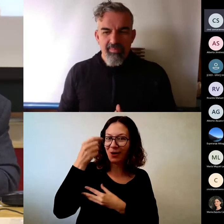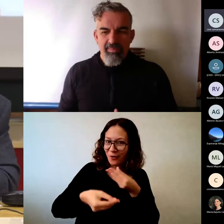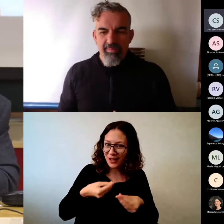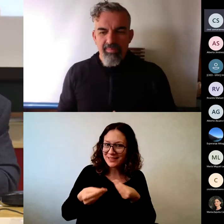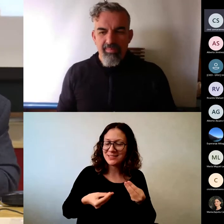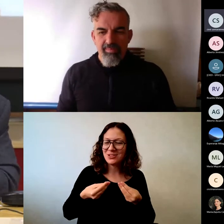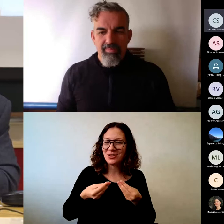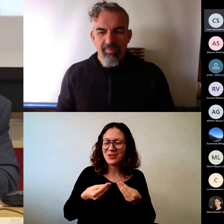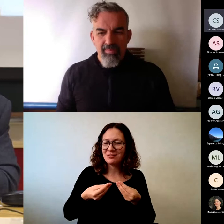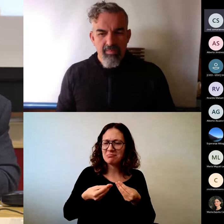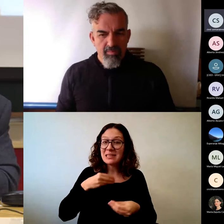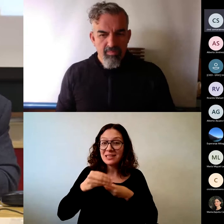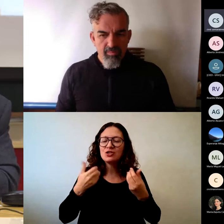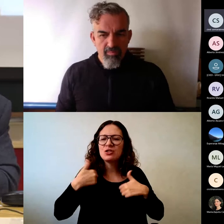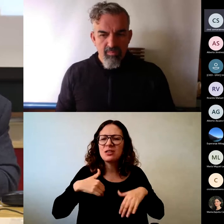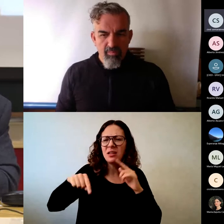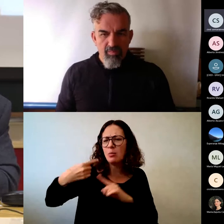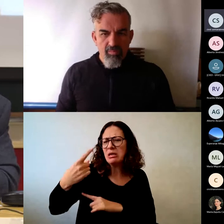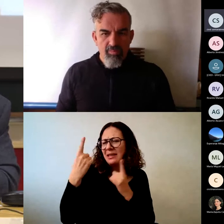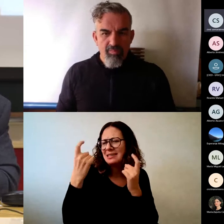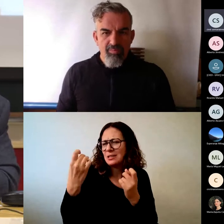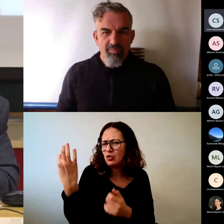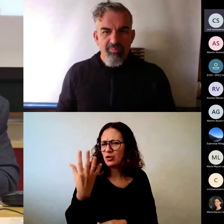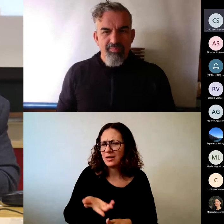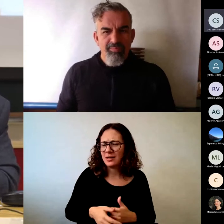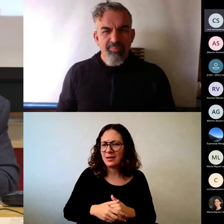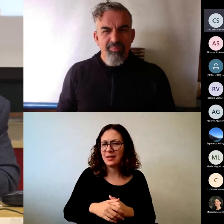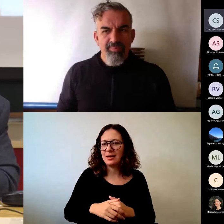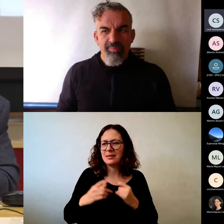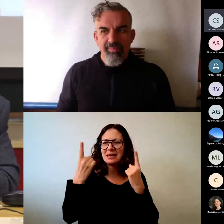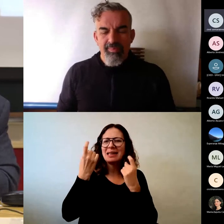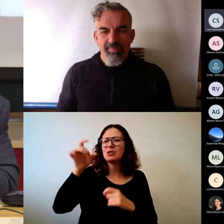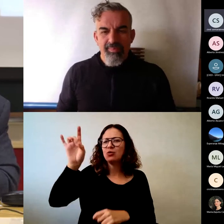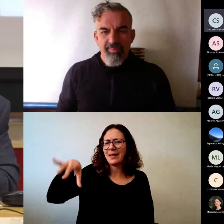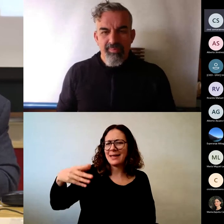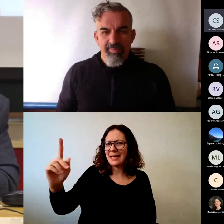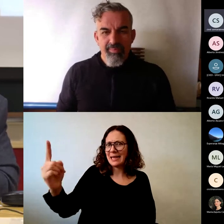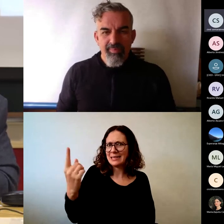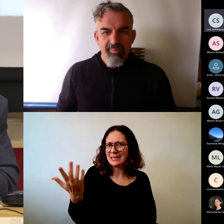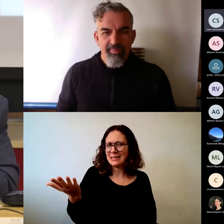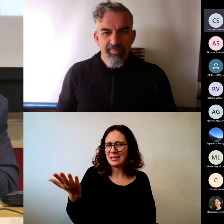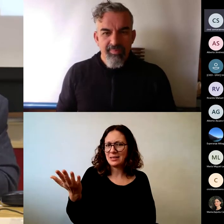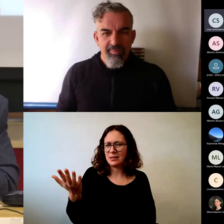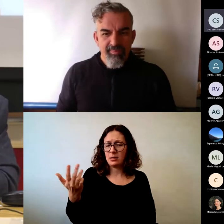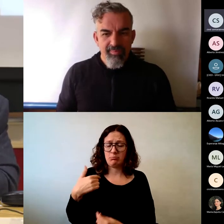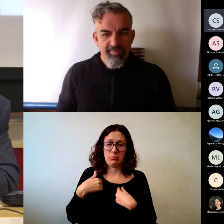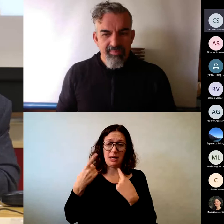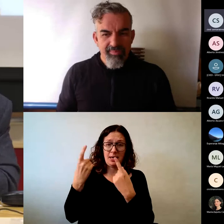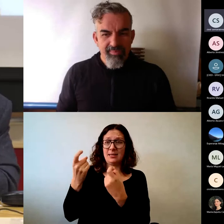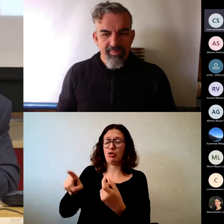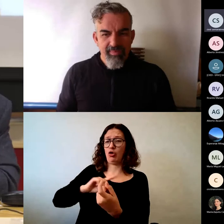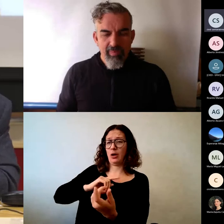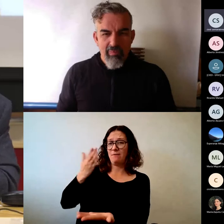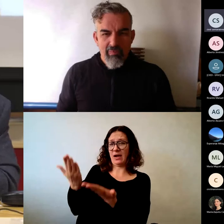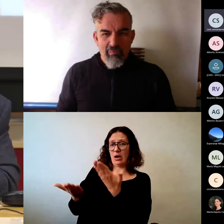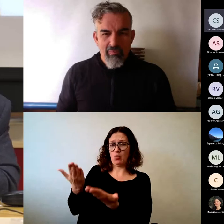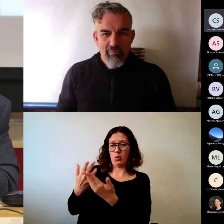necesitamos? ¿a quién necesitamos? necesitamos que nos evalúen que nos digan